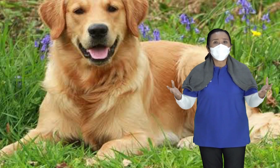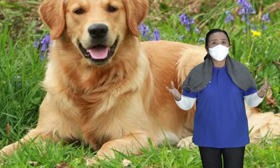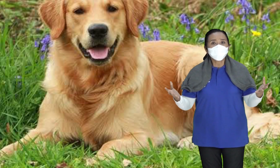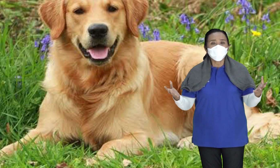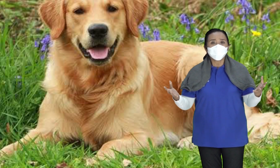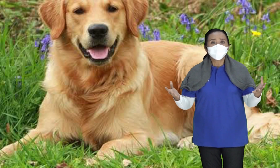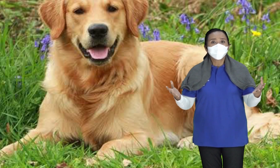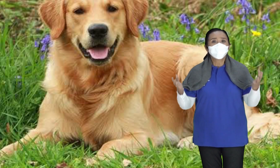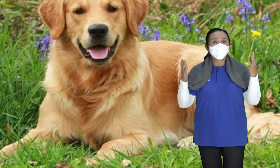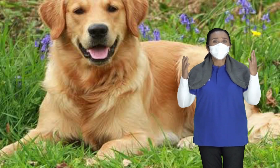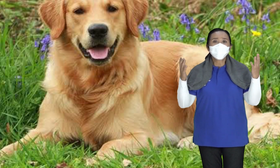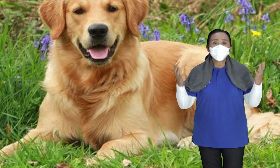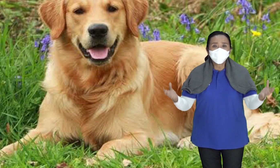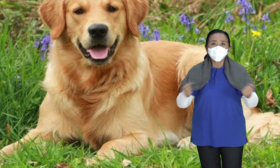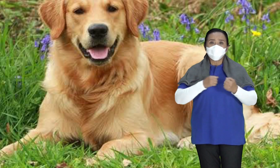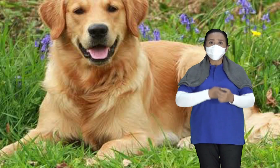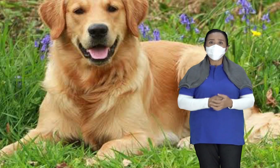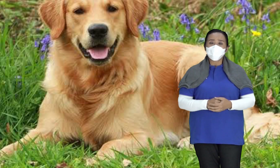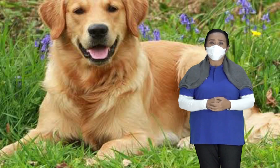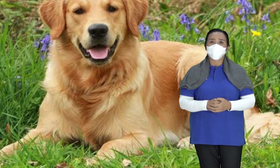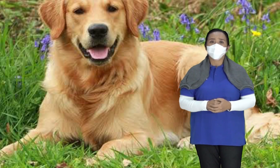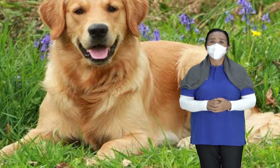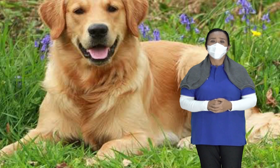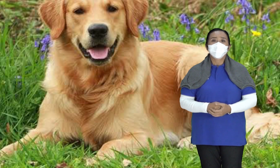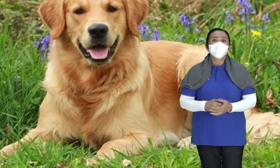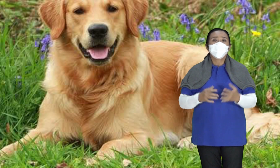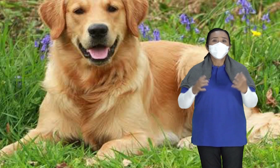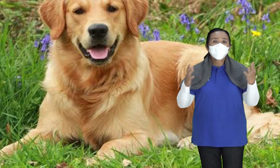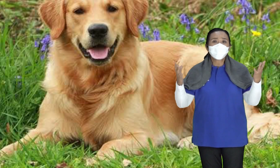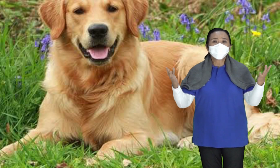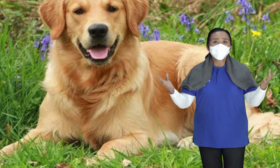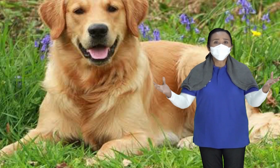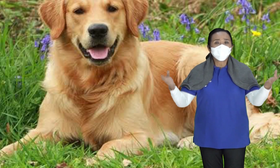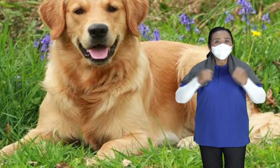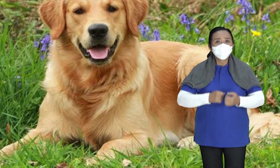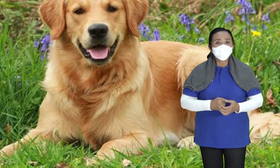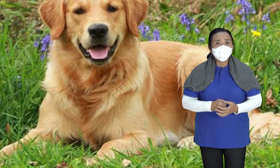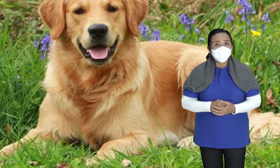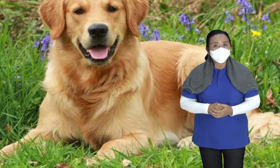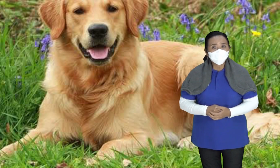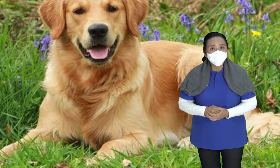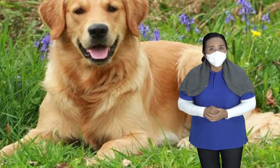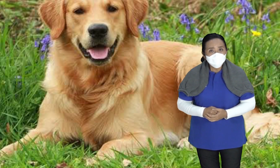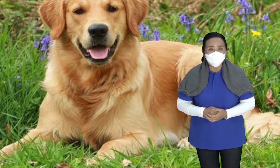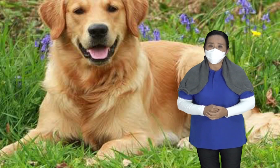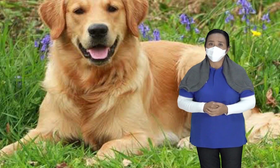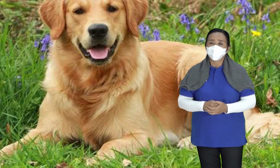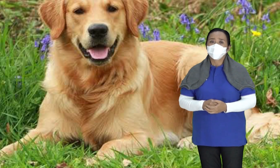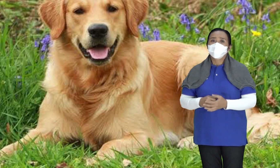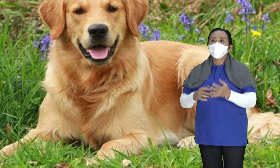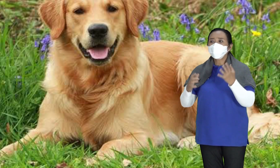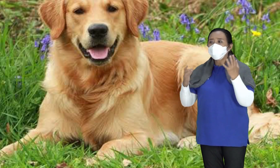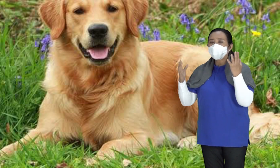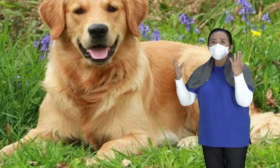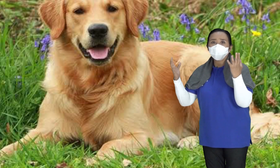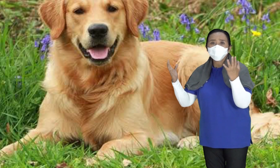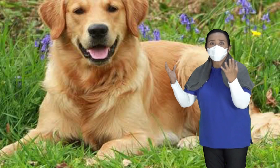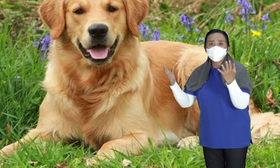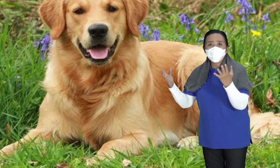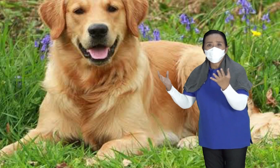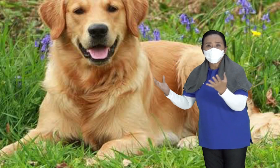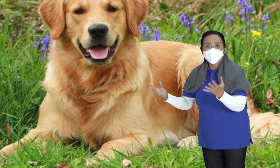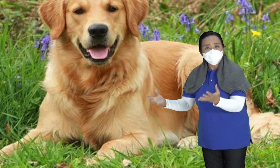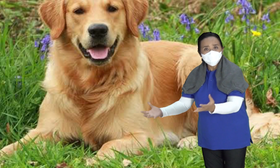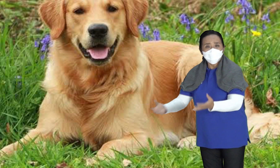kesetiaannya mereka melindungi tuannya Menyelamatkan tuannya dari kebakaran rumah Menyelamatkan